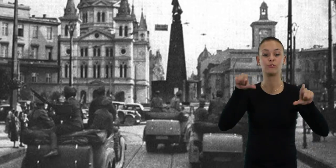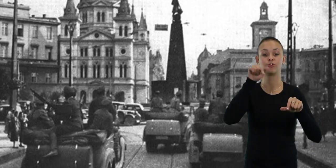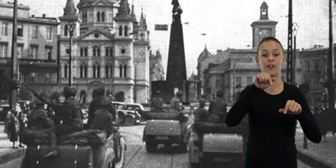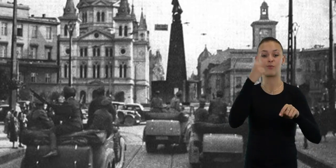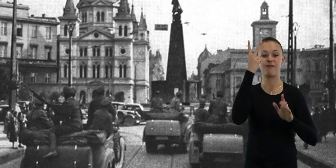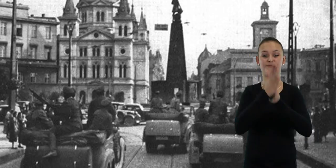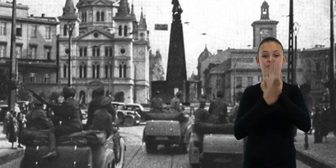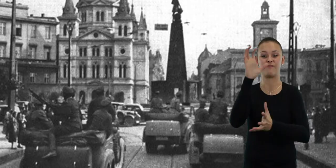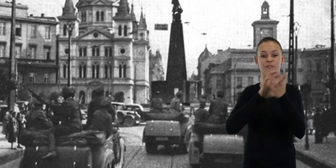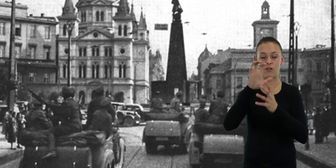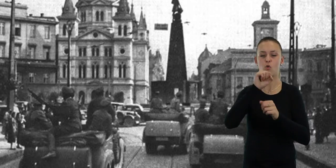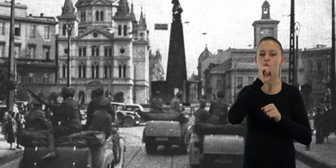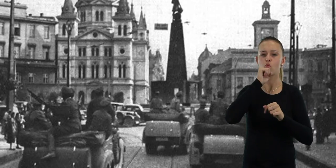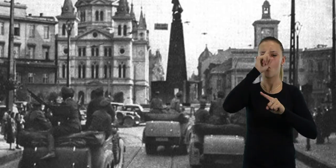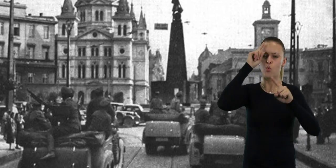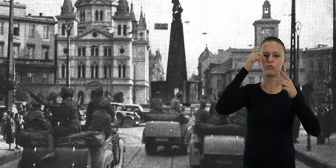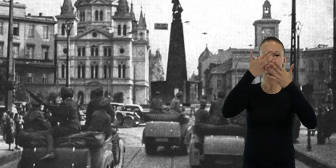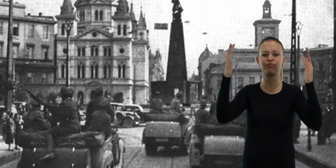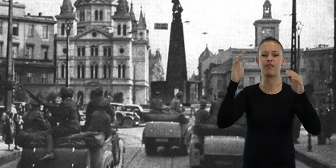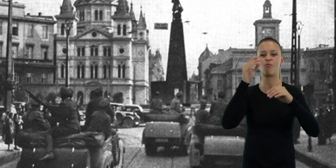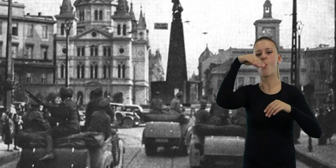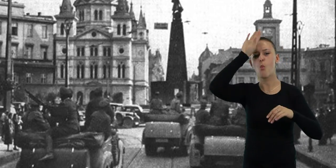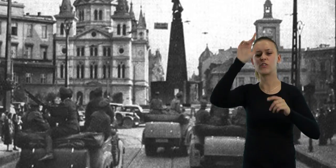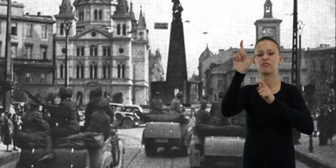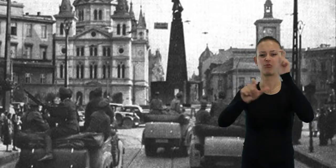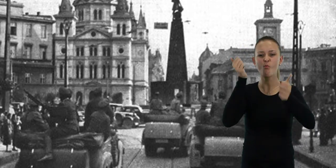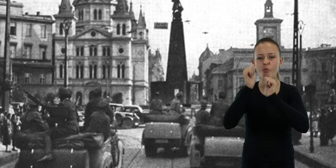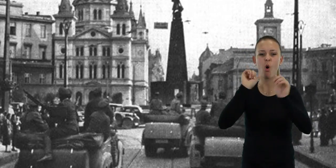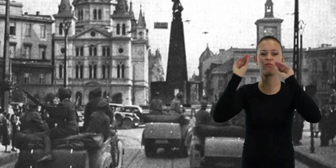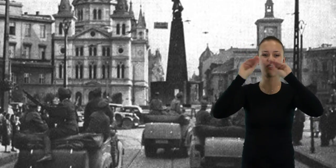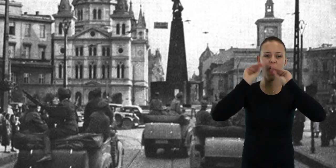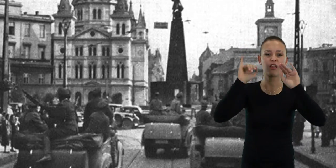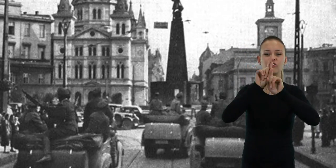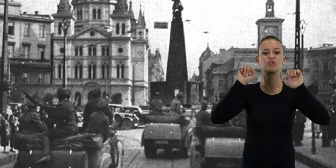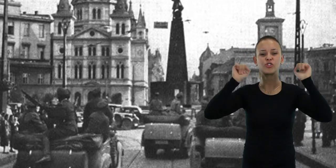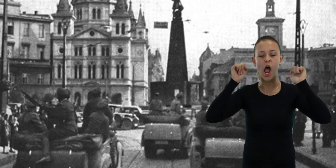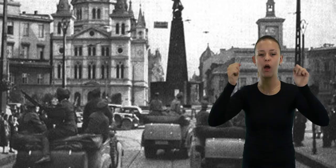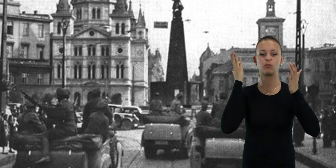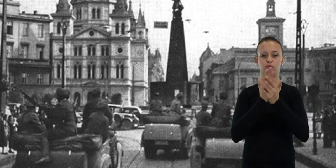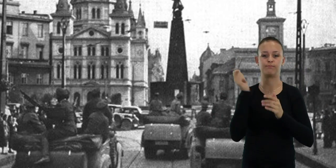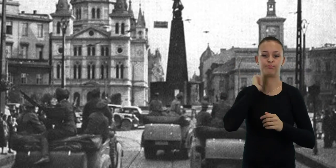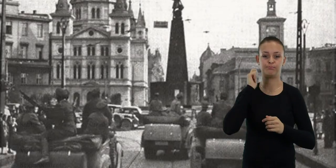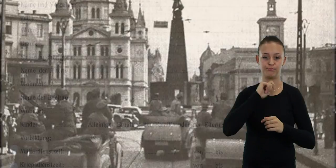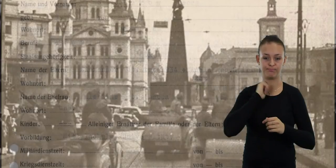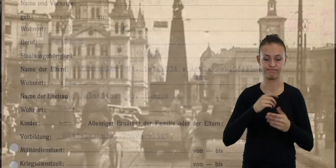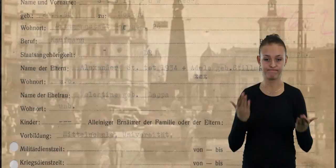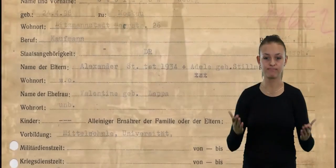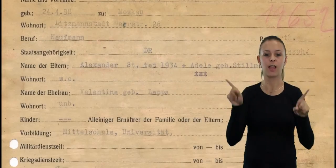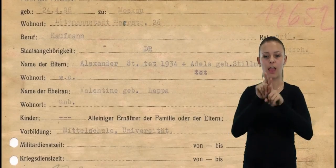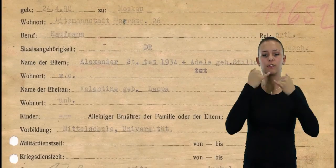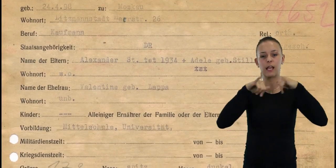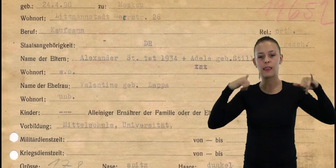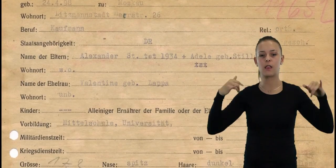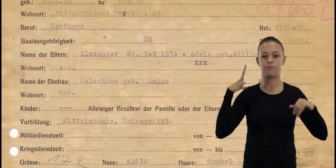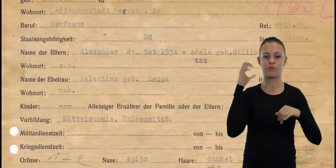Podczas II wojny światowej wielu wybitnych łódzkich sportowców, trenerów i działaczy zostało zamordowanych. Inni byli